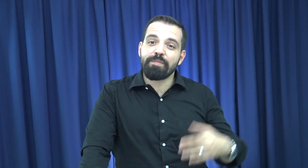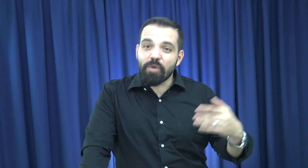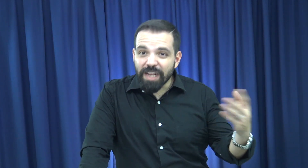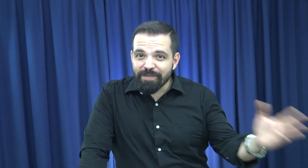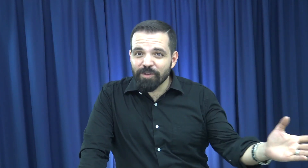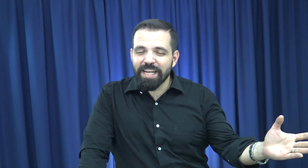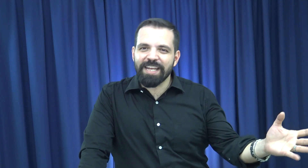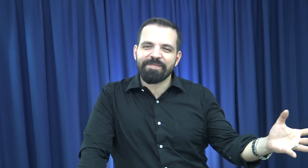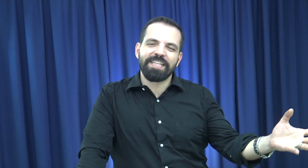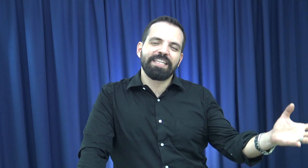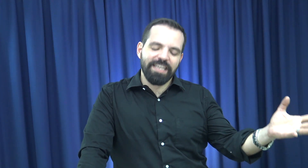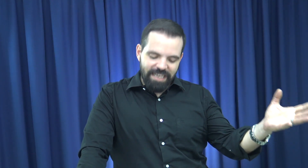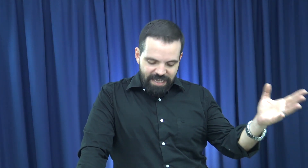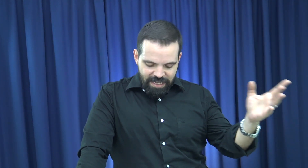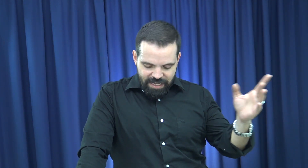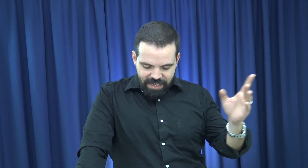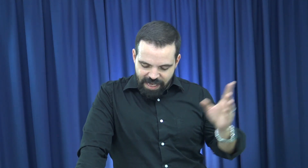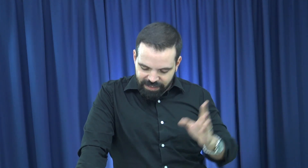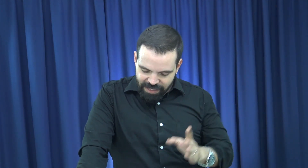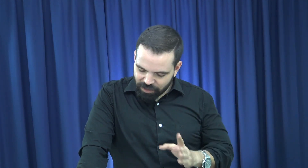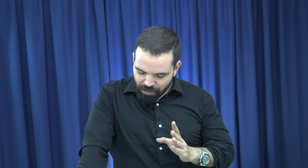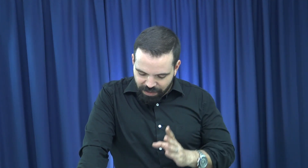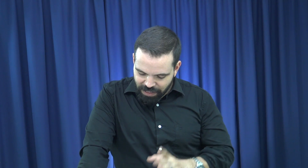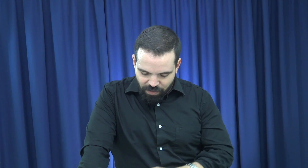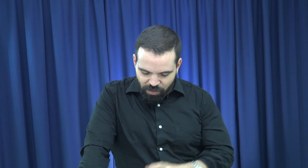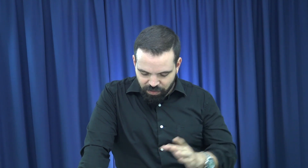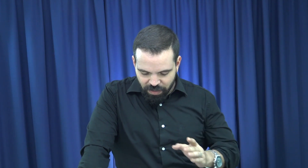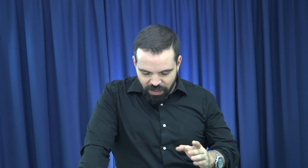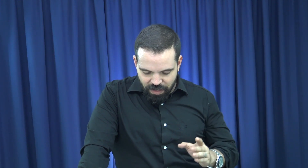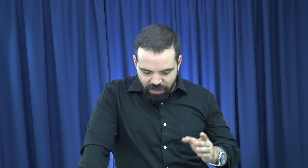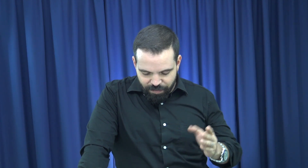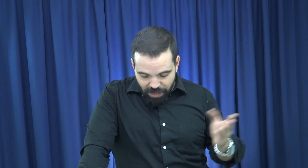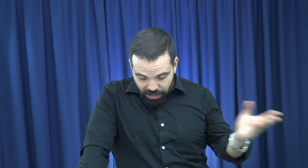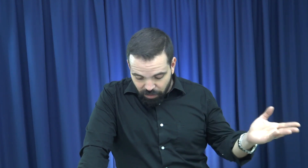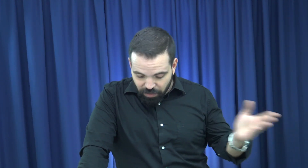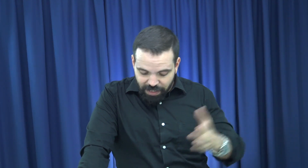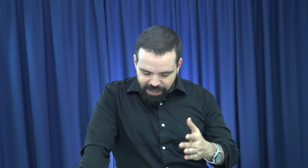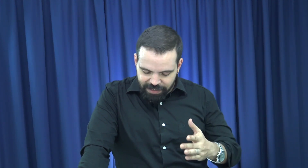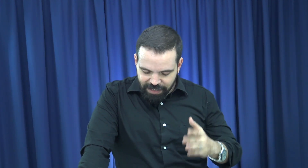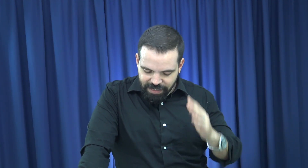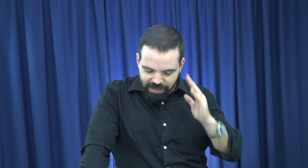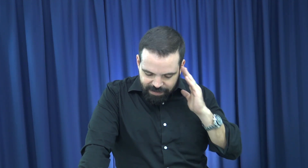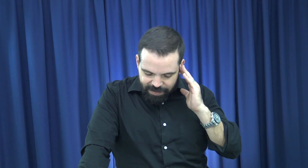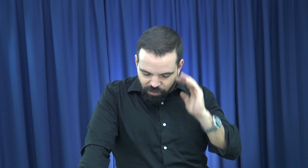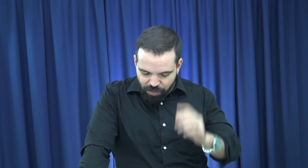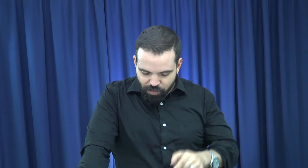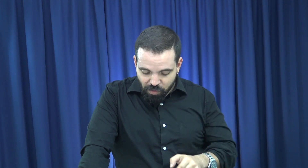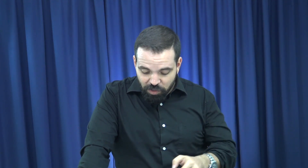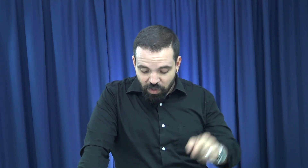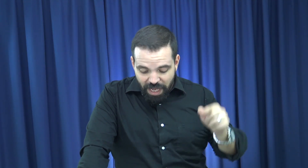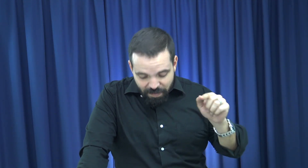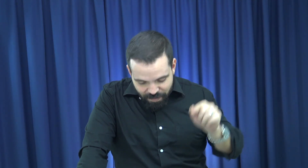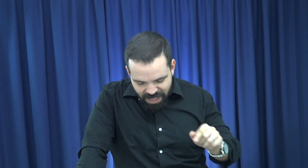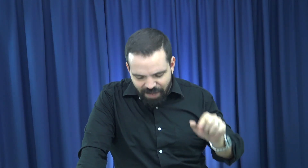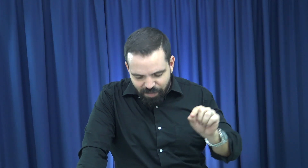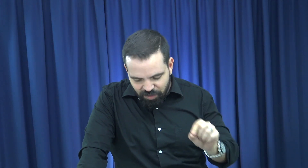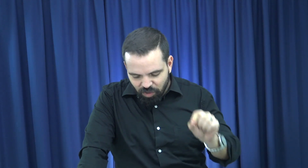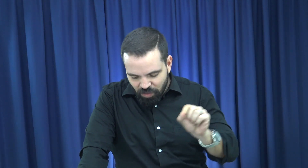invoquemos diariamente. Y así estos versículos, miren el 14 y el 16, se van a cumplir. Por cuanto en mí ha puesto su